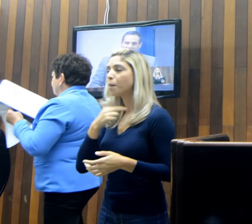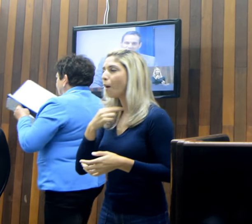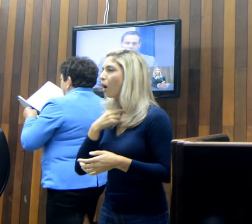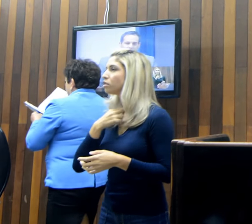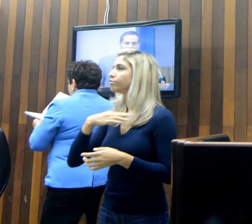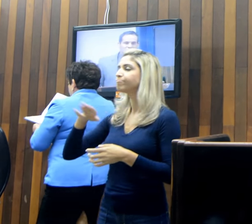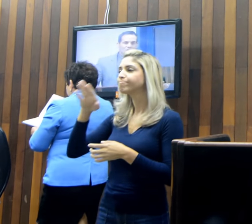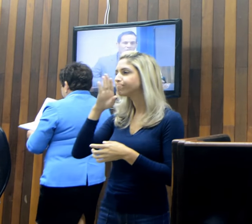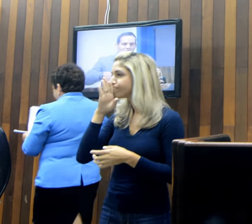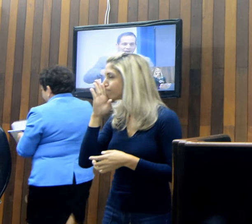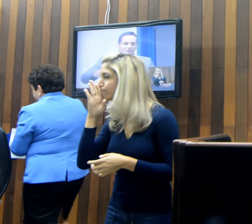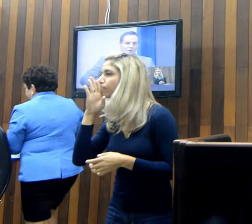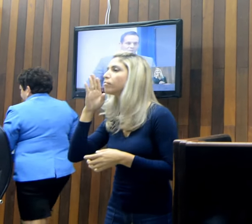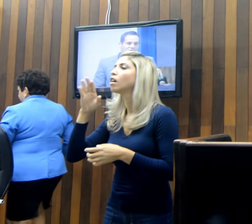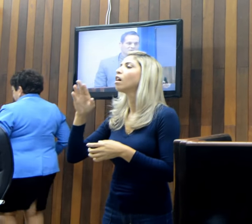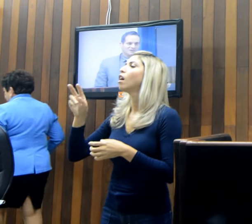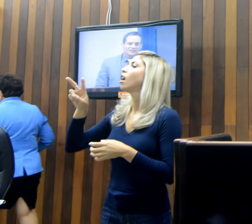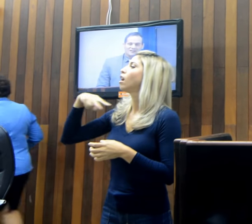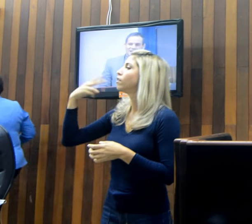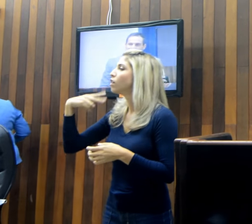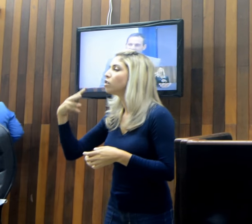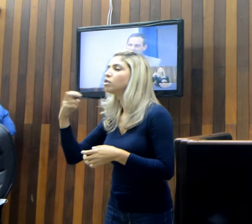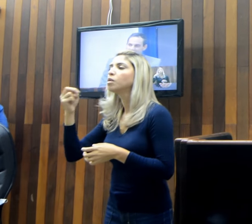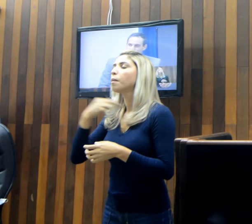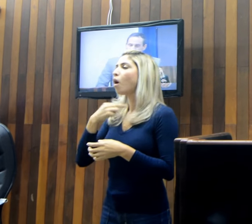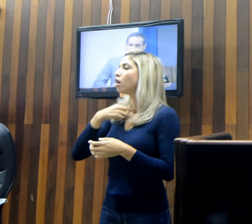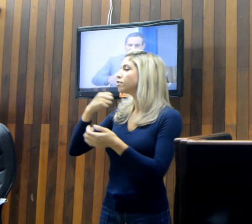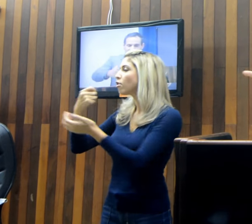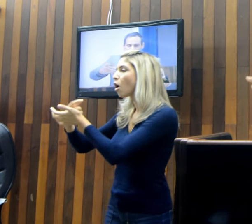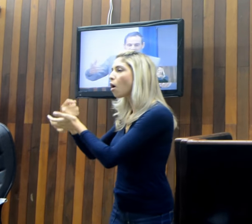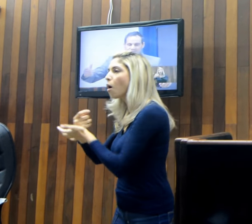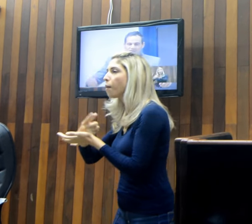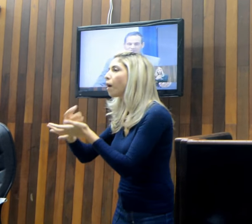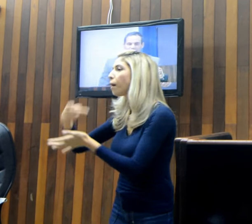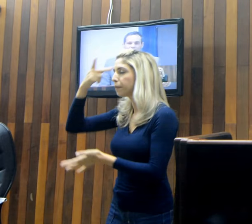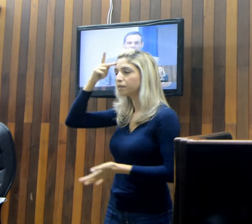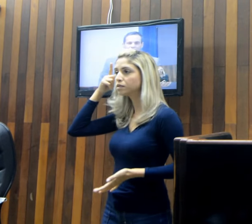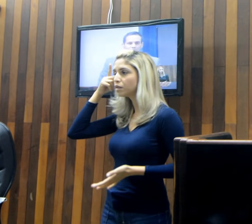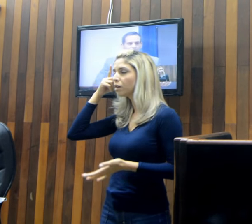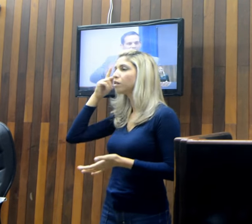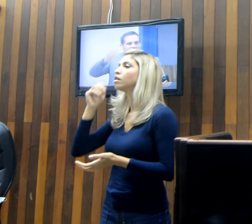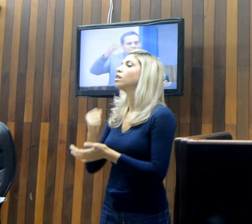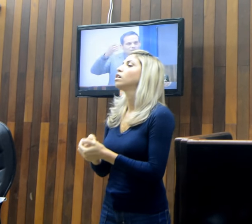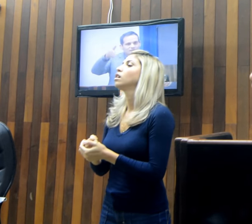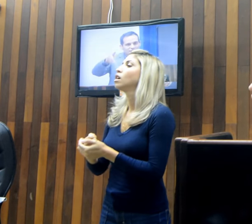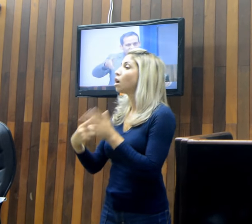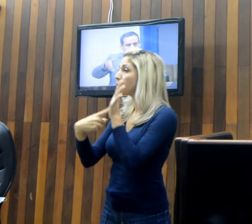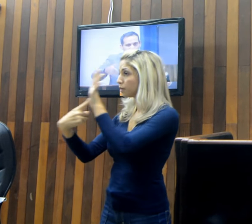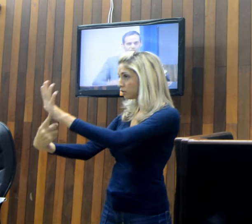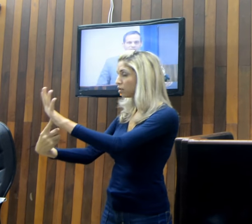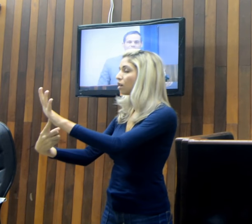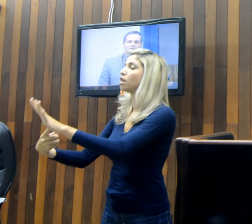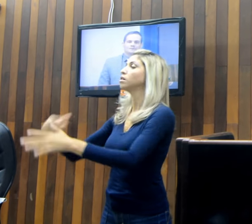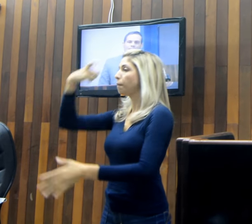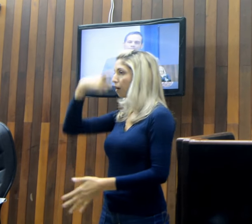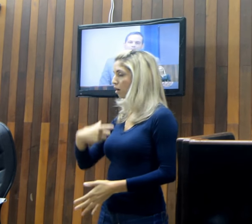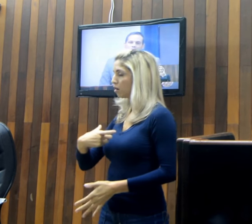ainda não pode comprar, como é vendida com as mídias de Cabo Frio. Eu coloquei no meu Facebook